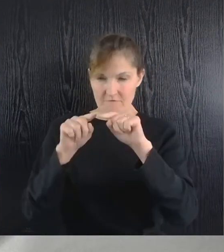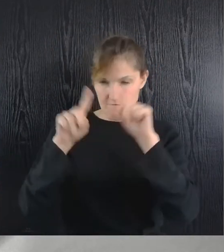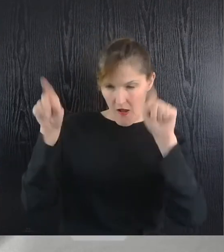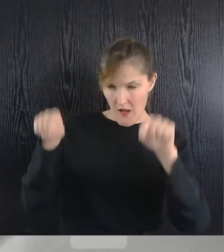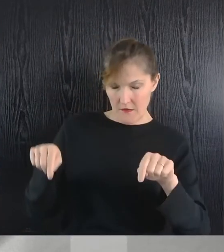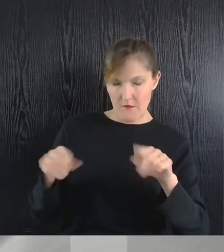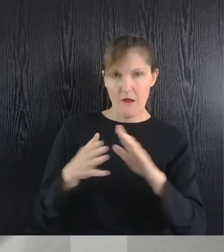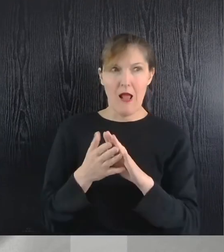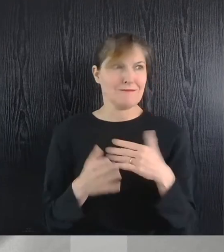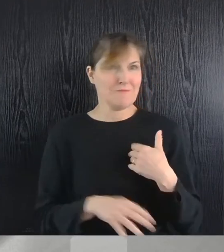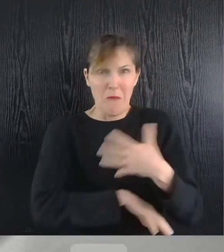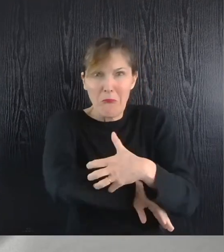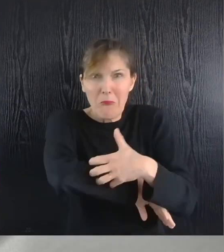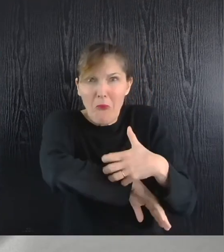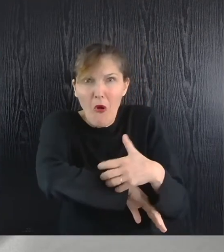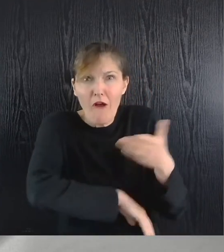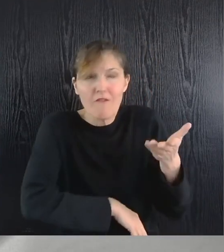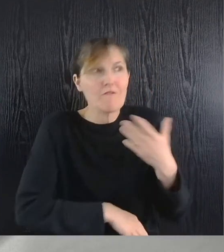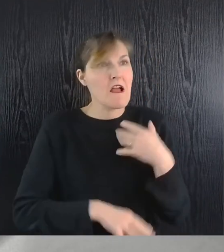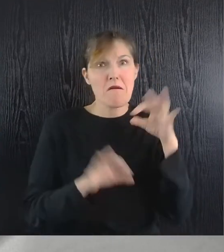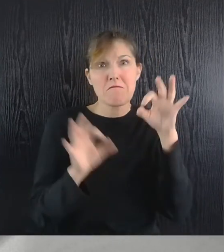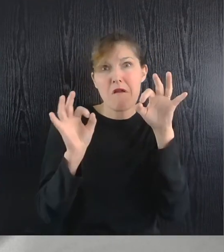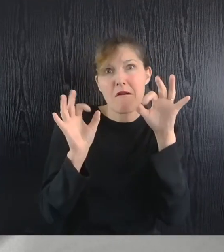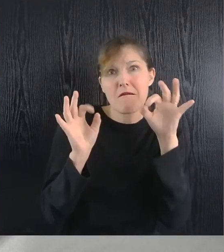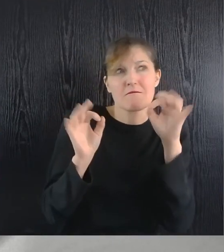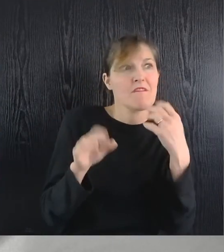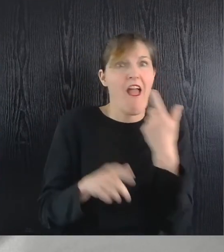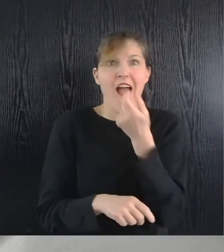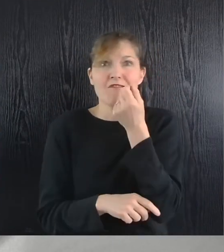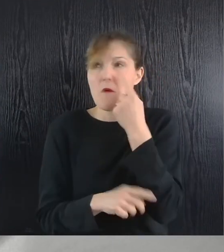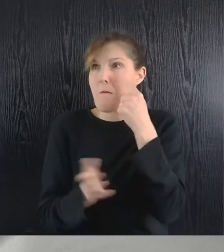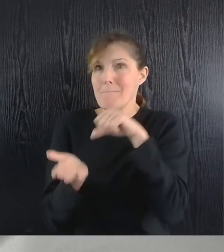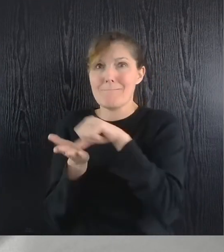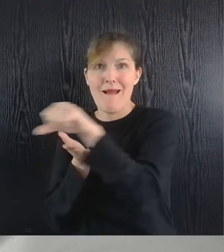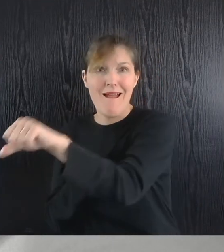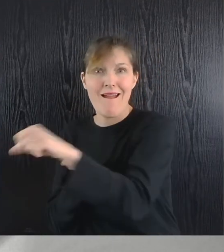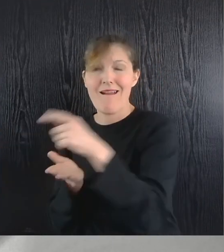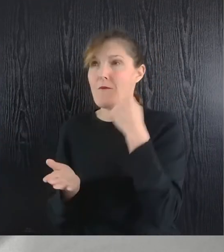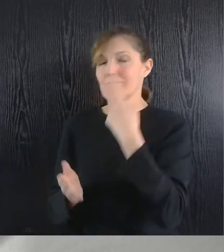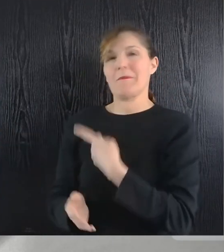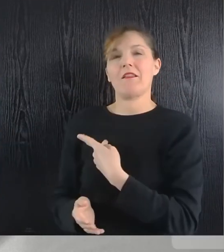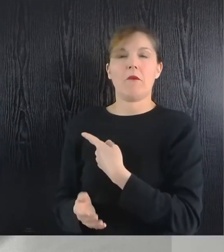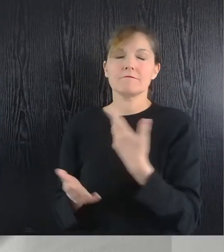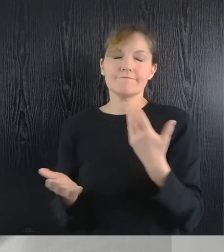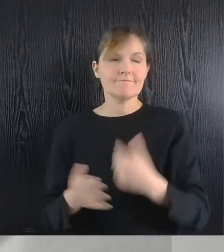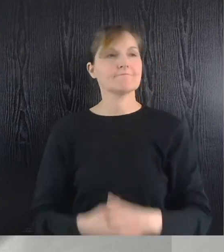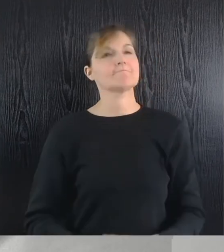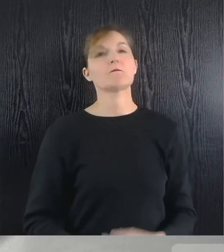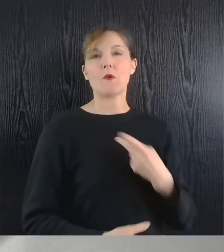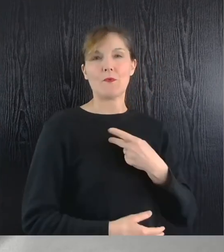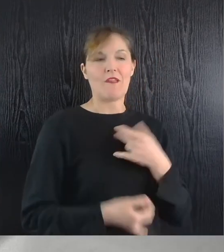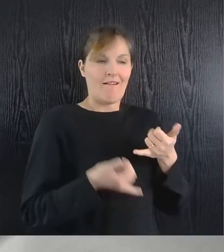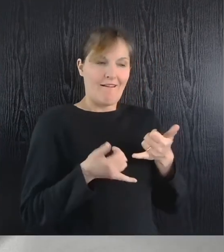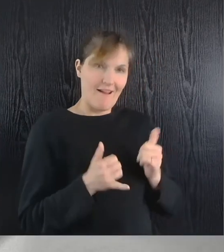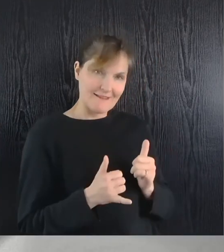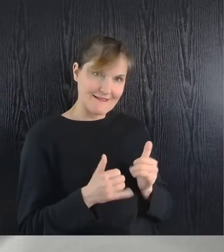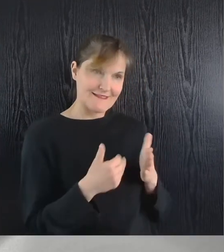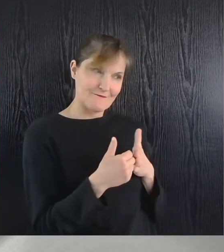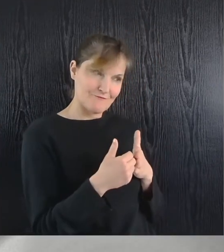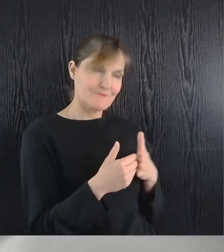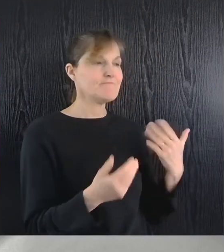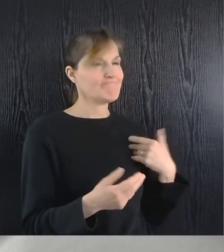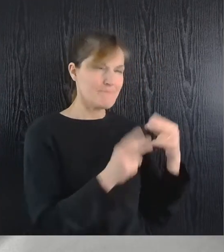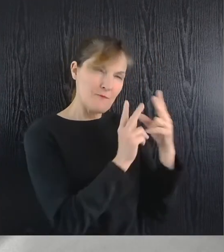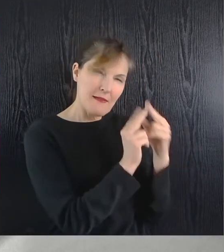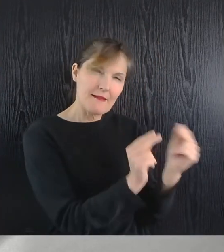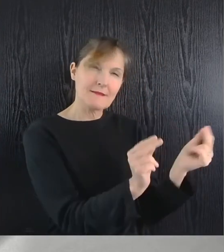était pauvre et n'avait tout simplement pas d'argent pour payer la facture du médecin. Alors le médecin s'est assis à côté d'elle et